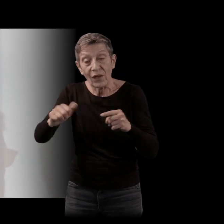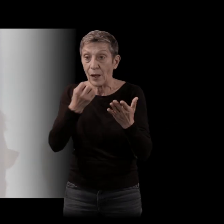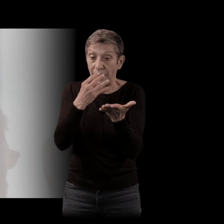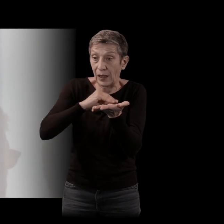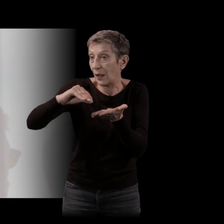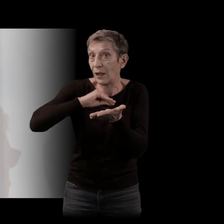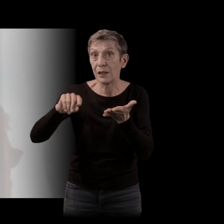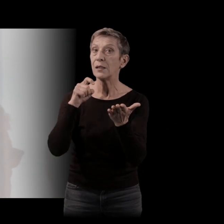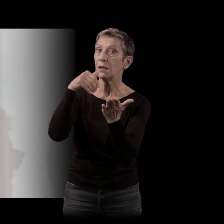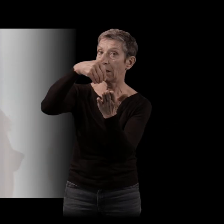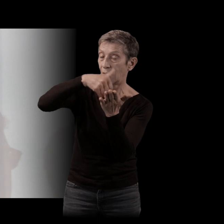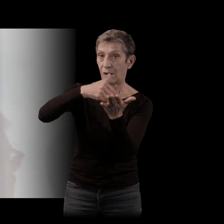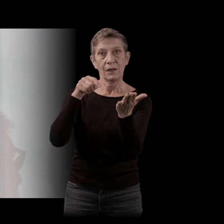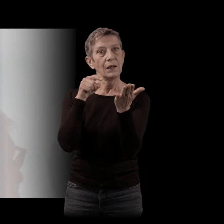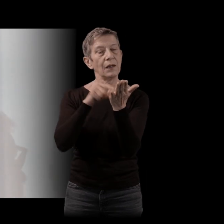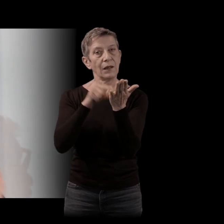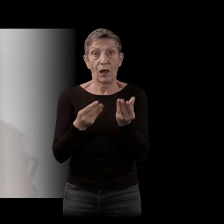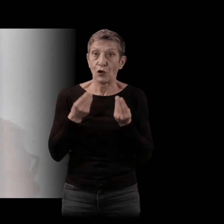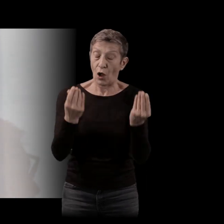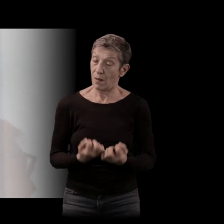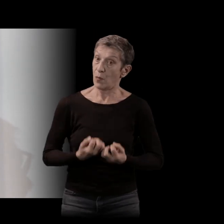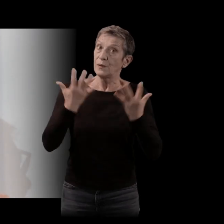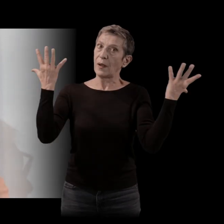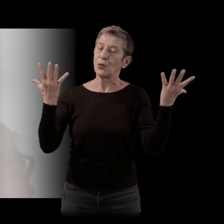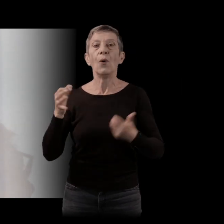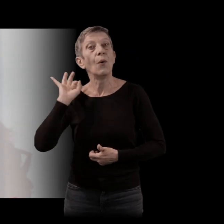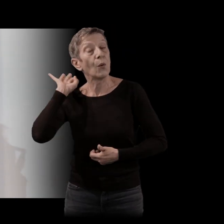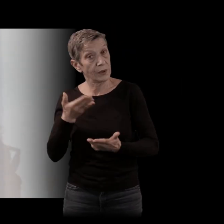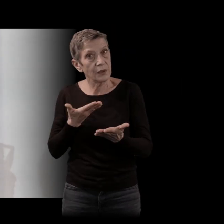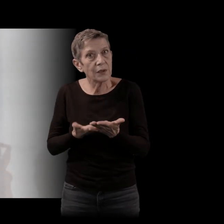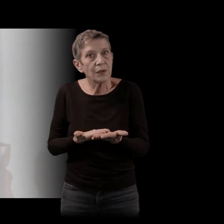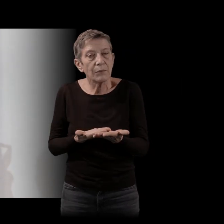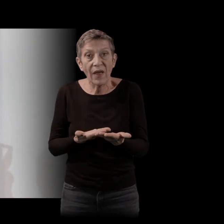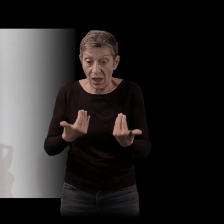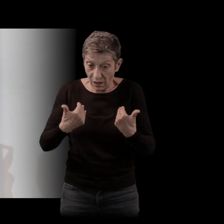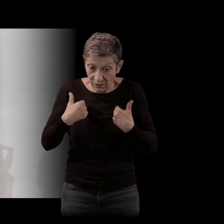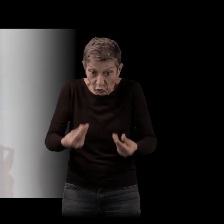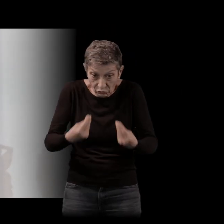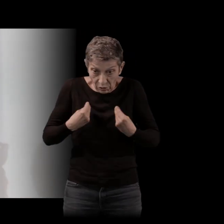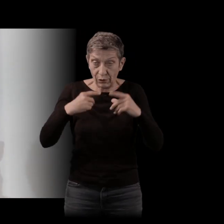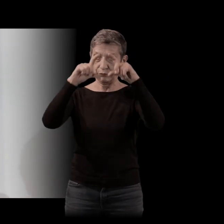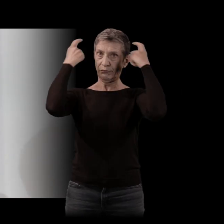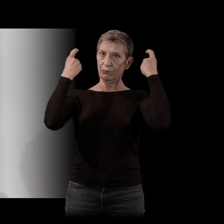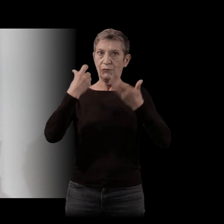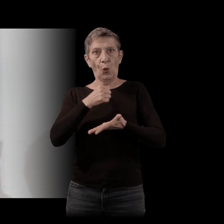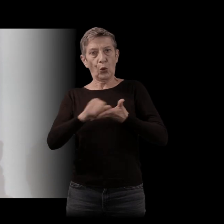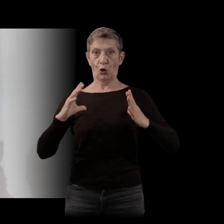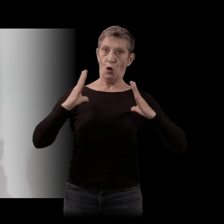toujours porteuse d'une puissance d'émancipation, oui, mais ça ne fait pas de moi un auteur engagé. Et puis, si Renaud est un constructeur